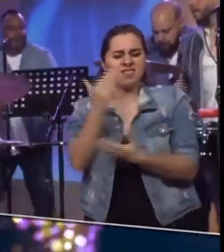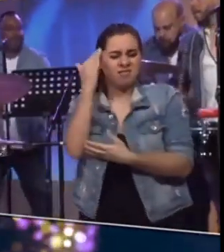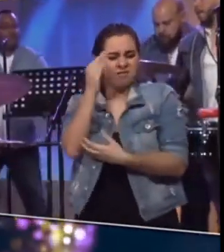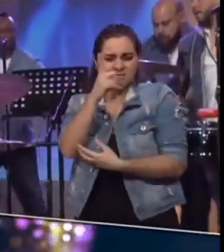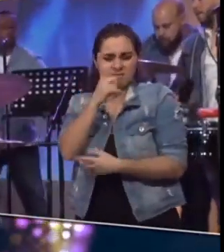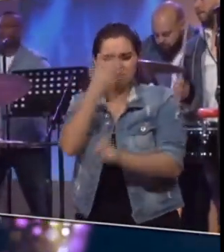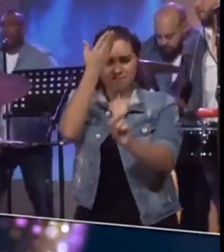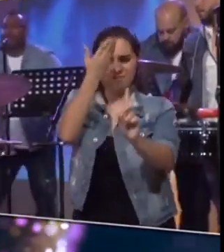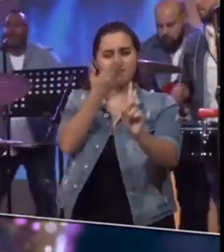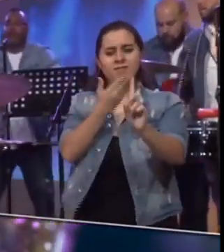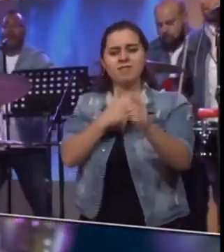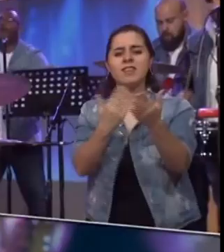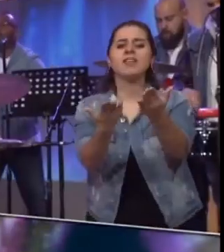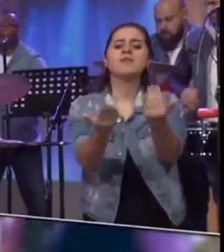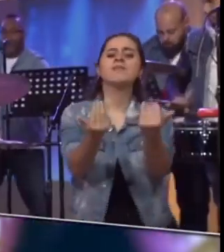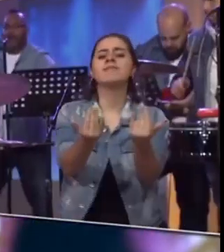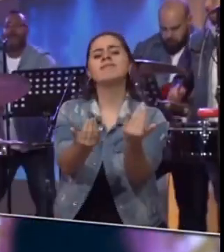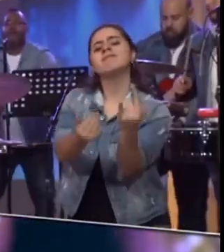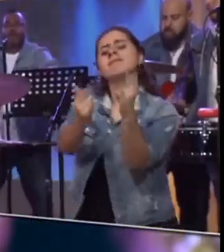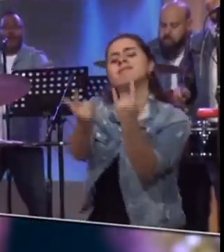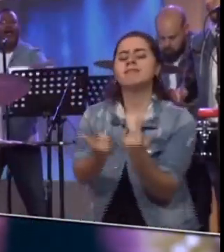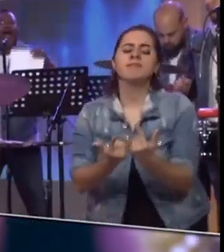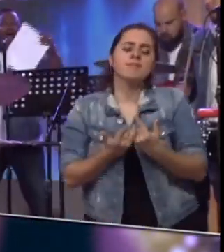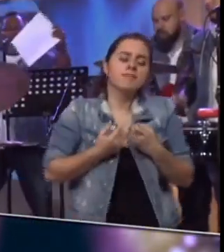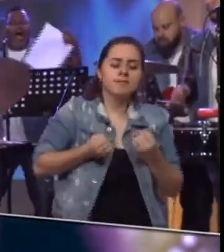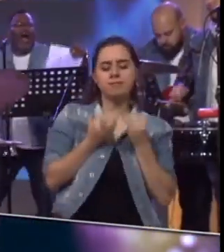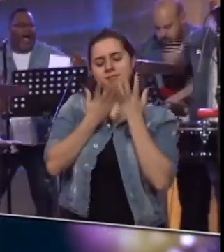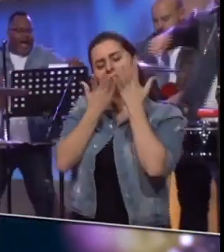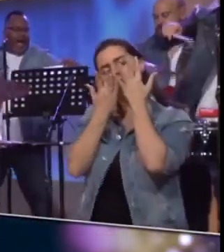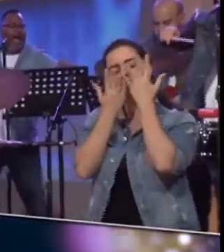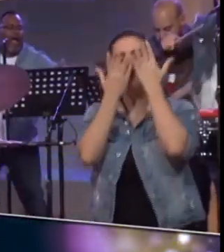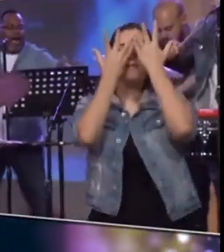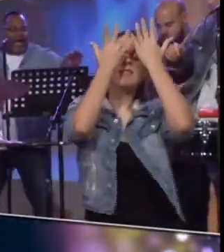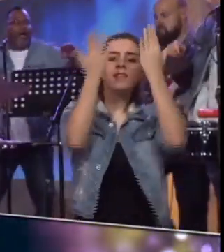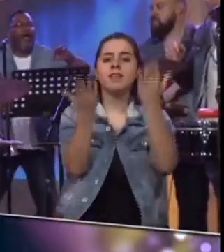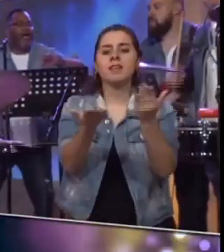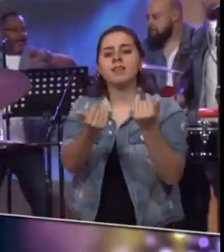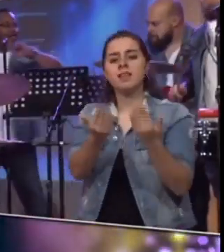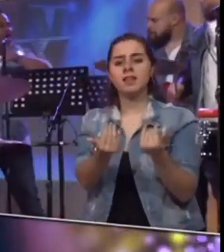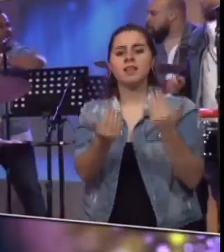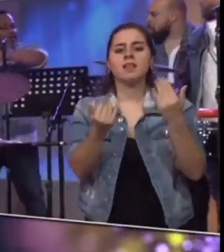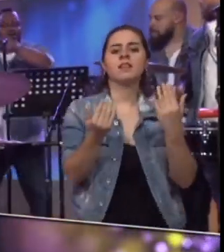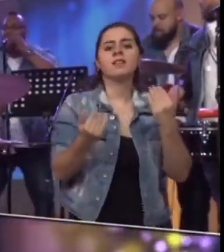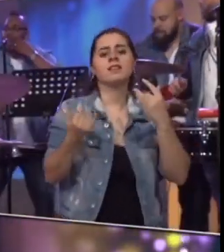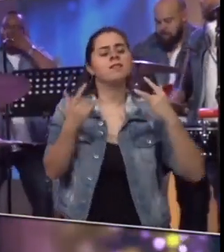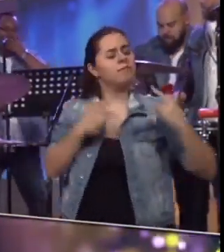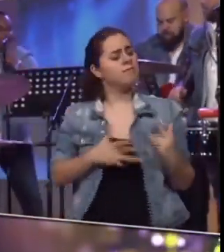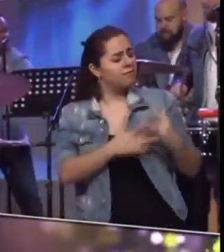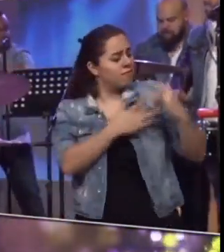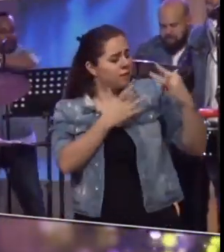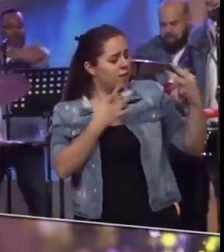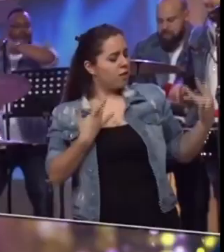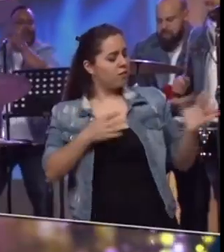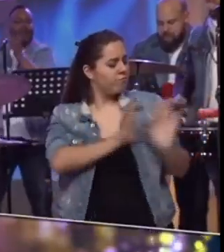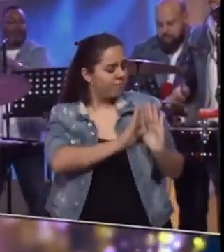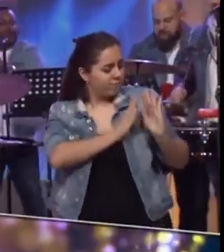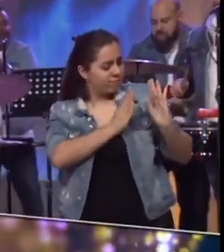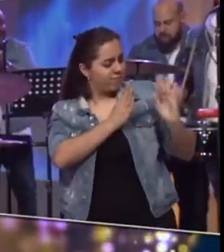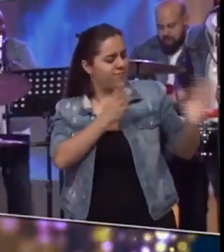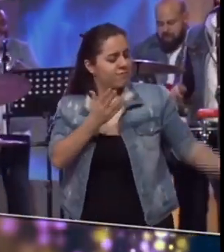lo que esconde en tu piel Quiero que me des Tengo amor, tengo aliento Quiero que me des La más mínima razón Para darte